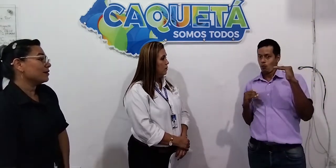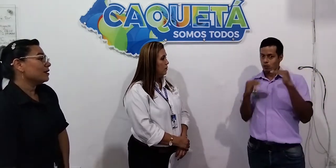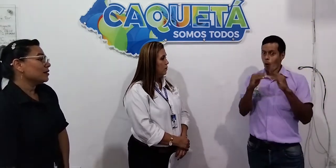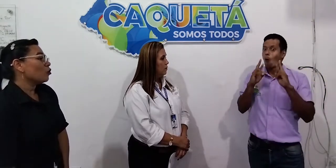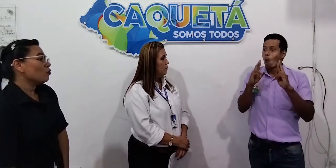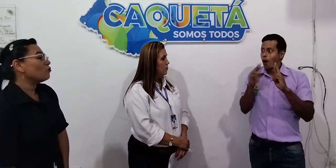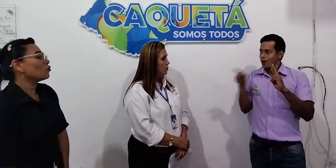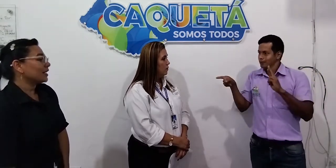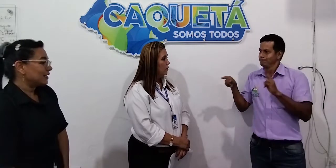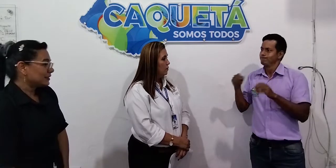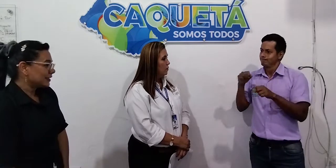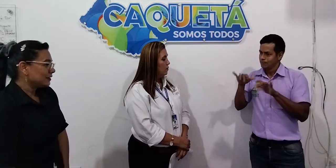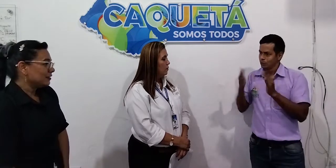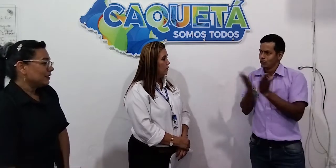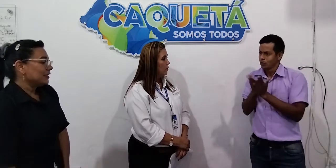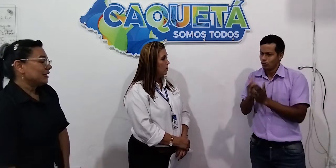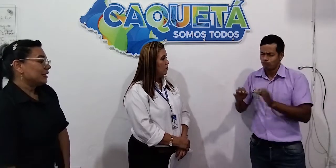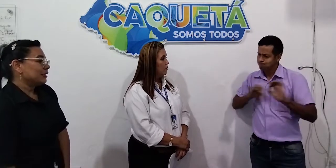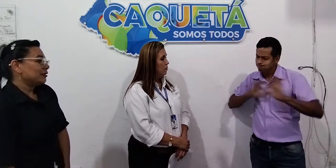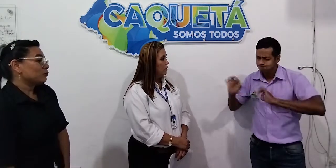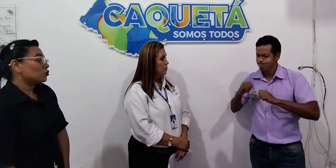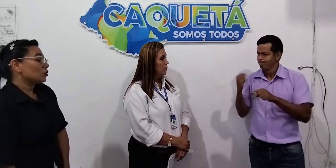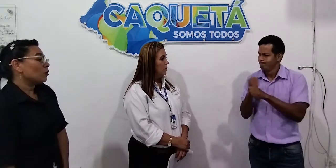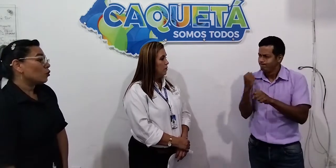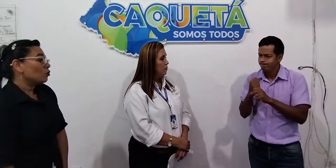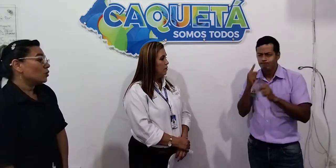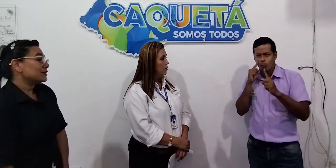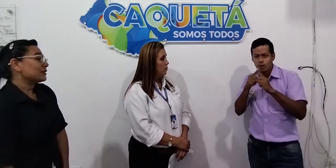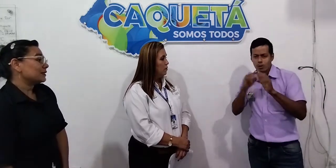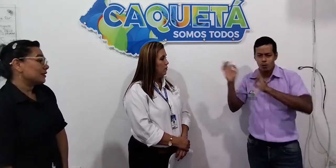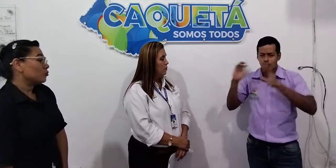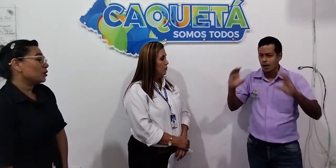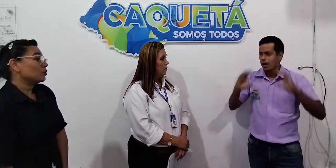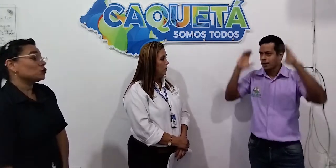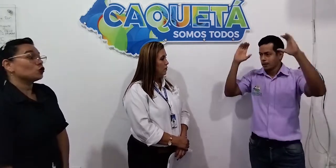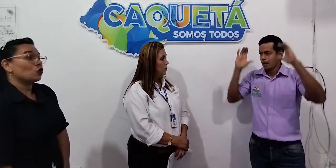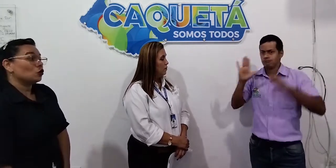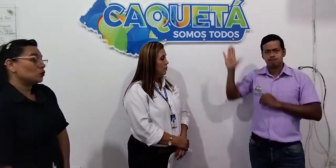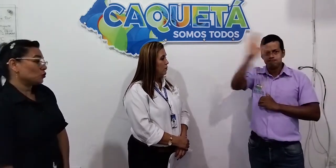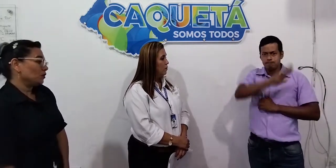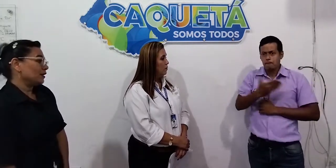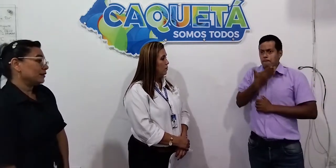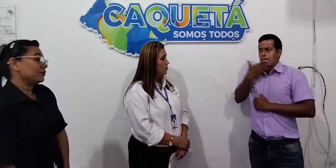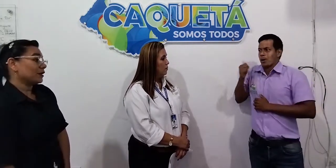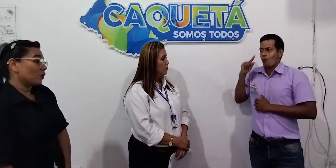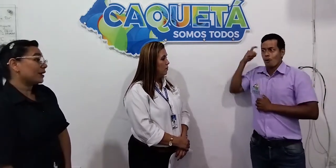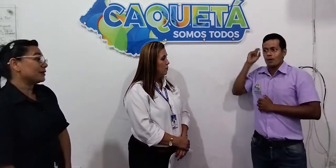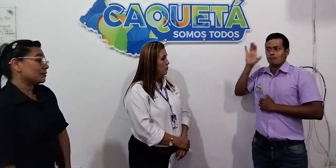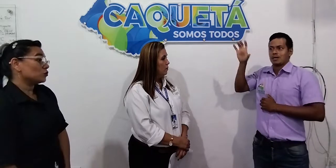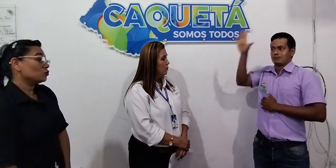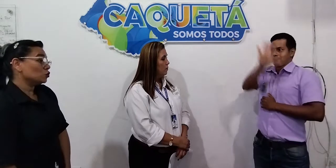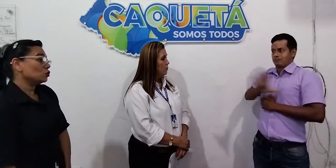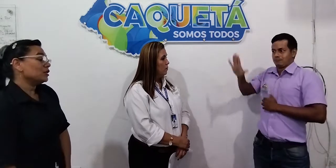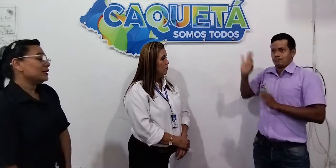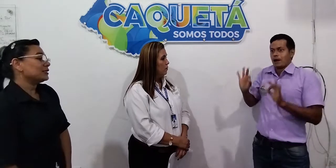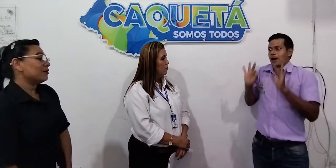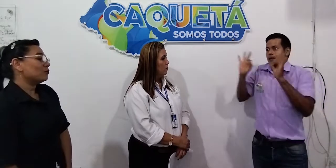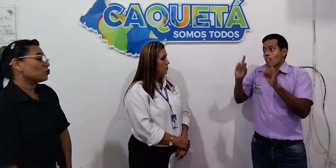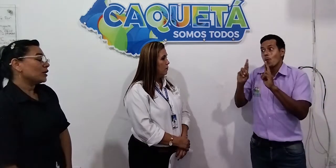como fortalecer. Hemos notado como la CGP de gobierno ha hecho todo lo posible, de verdad lo agradecemos mucho y sabemos que